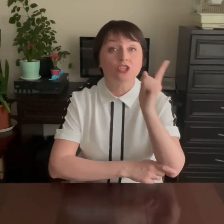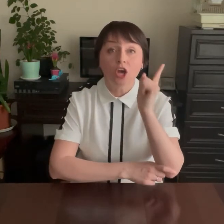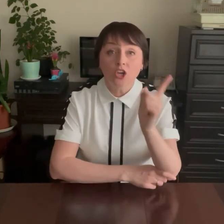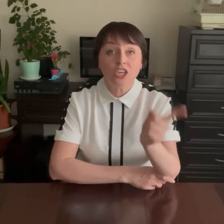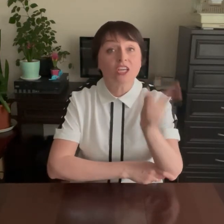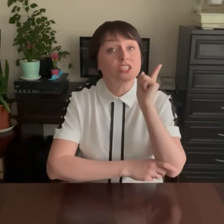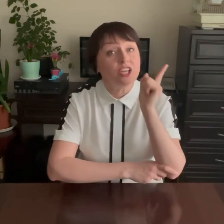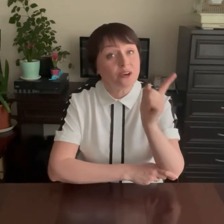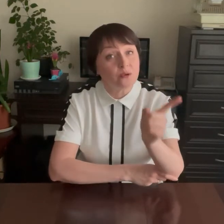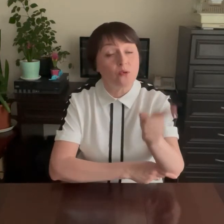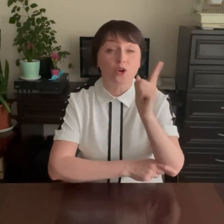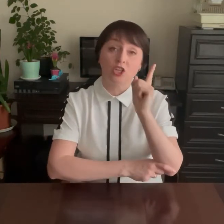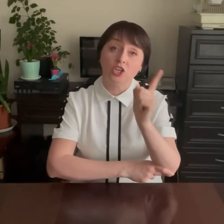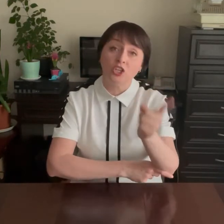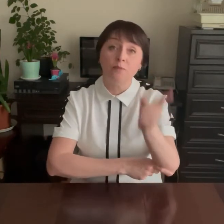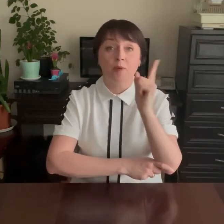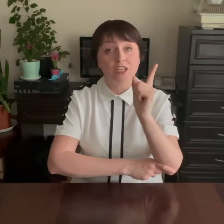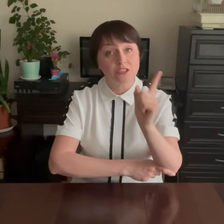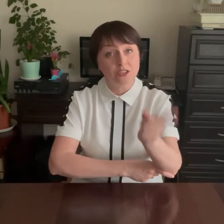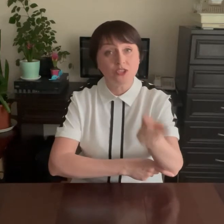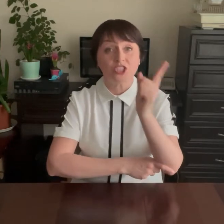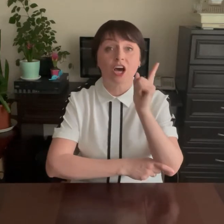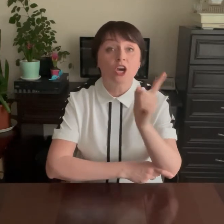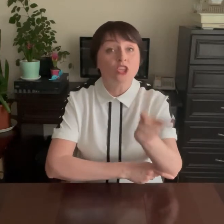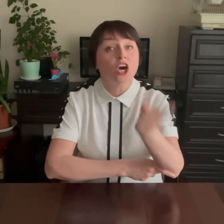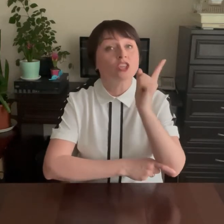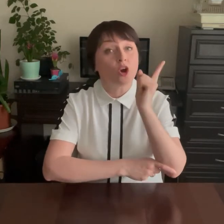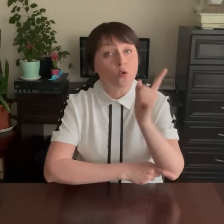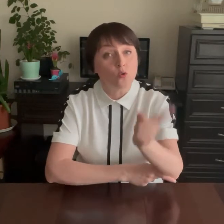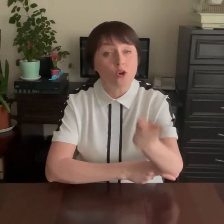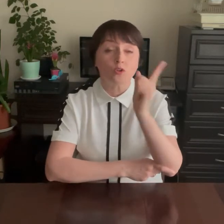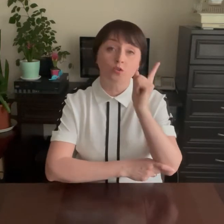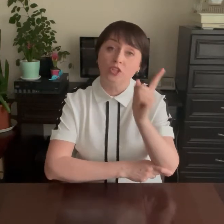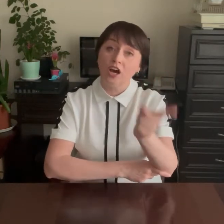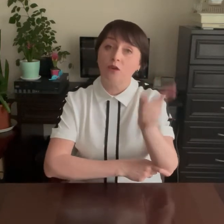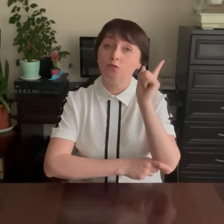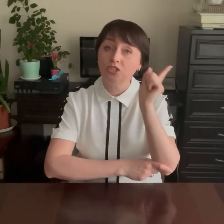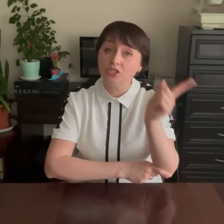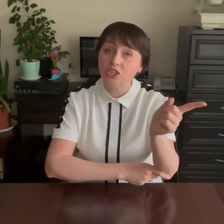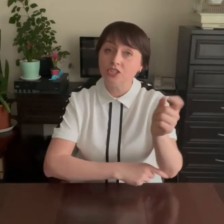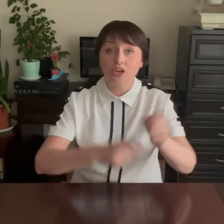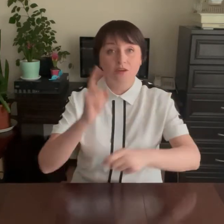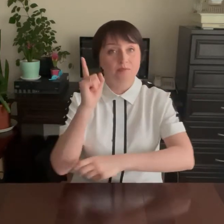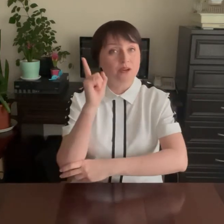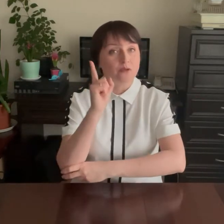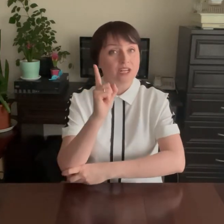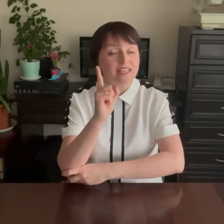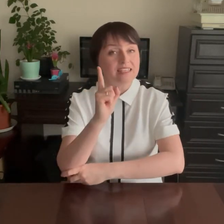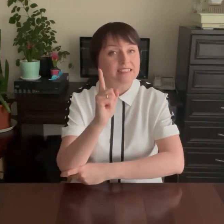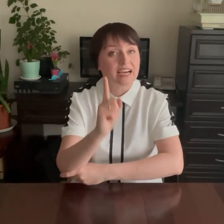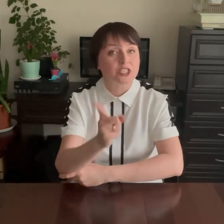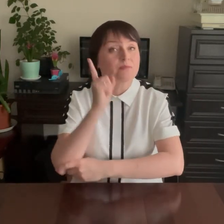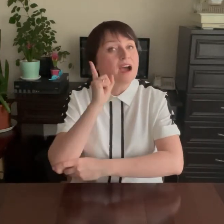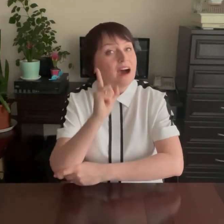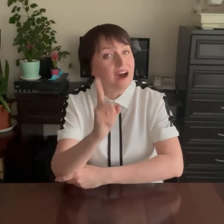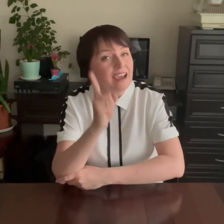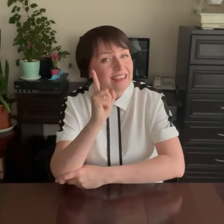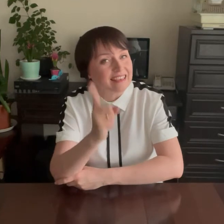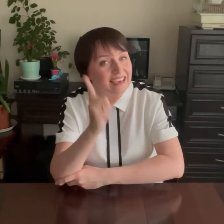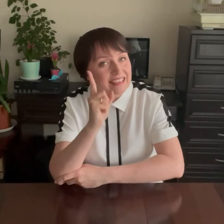Если кукла непослушна, надо куклу научить! Мы куколке и скажем Ай-яй